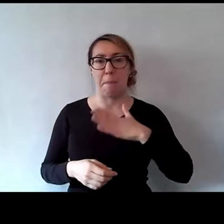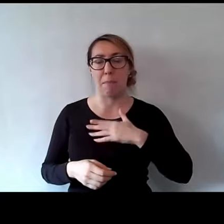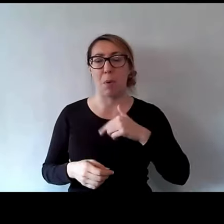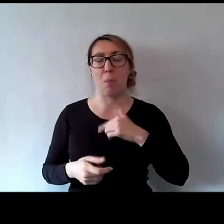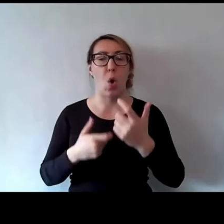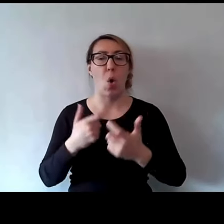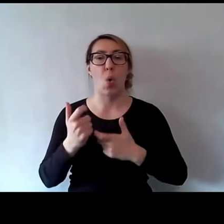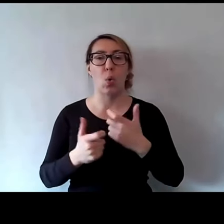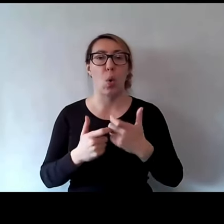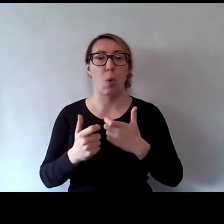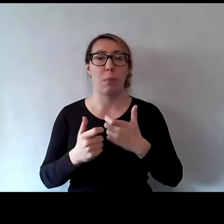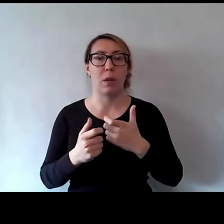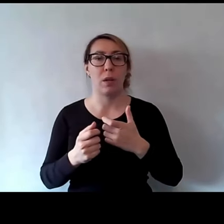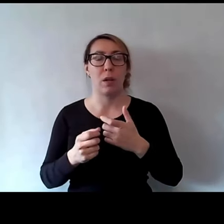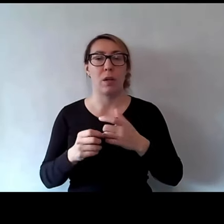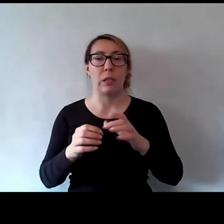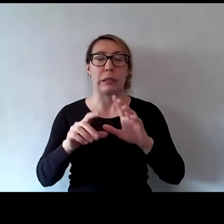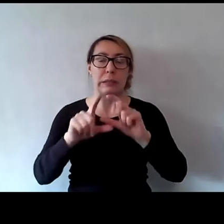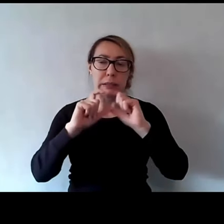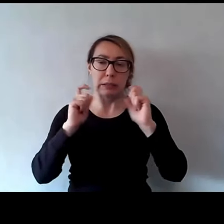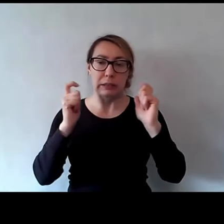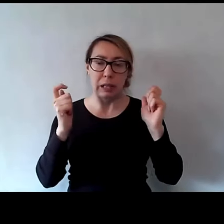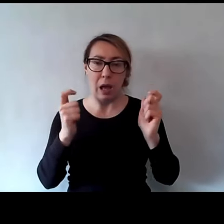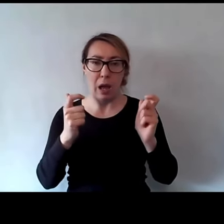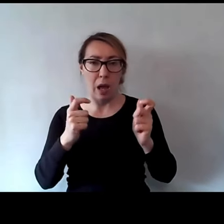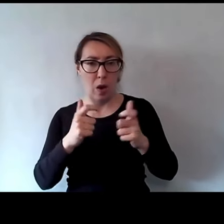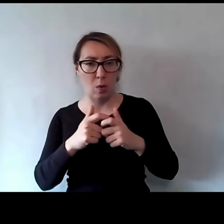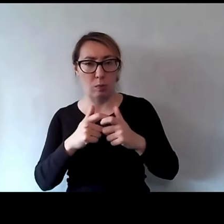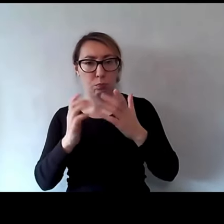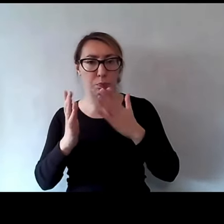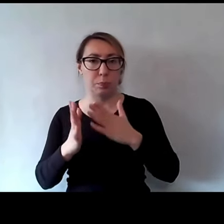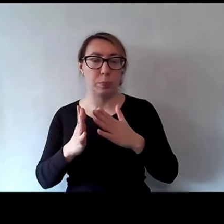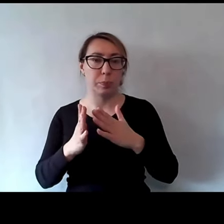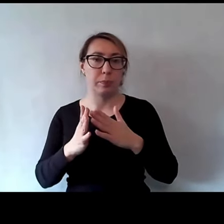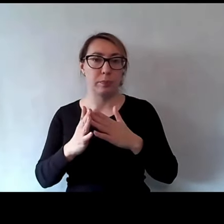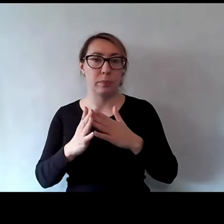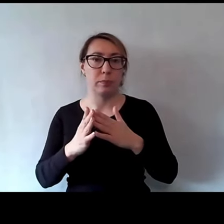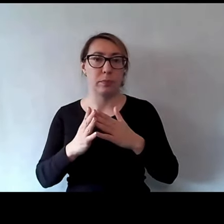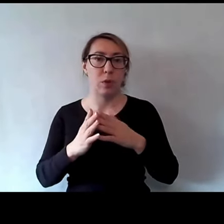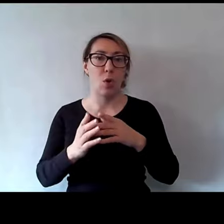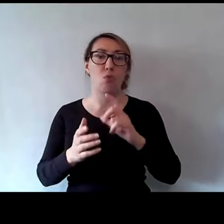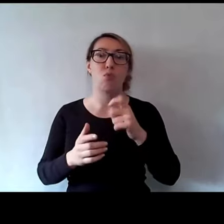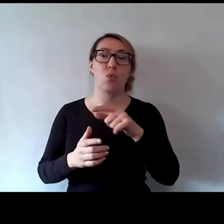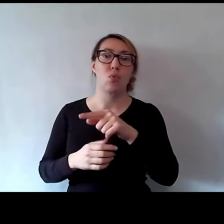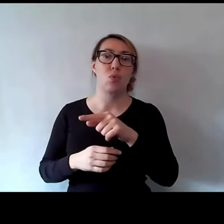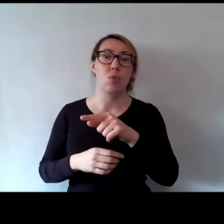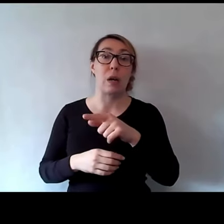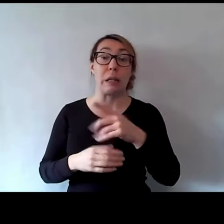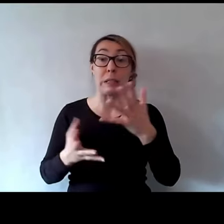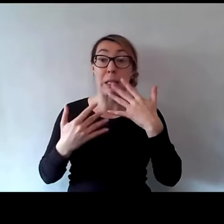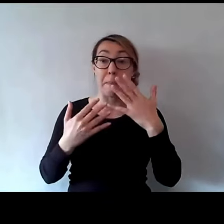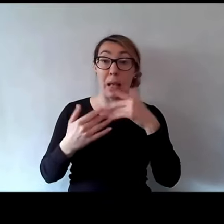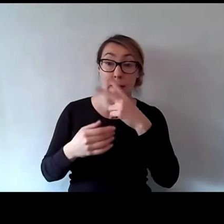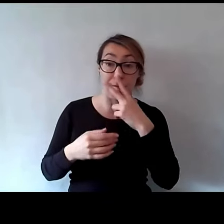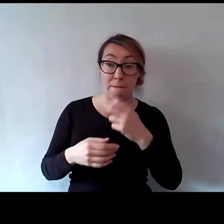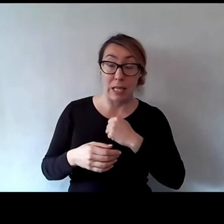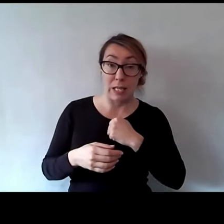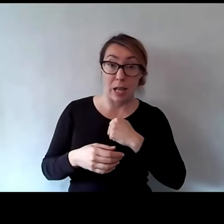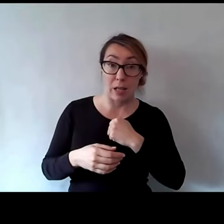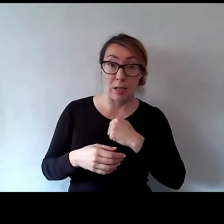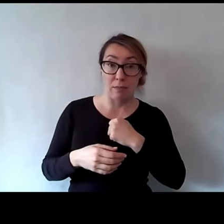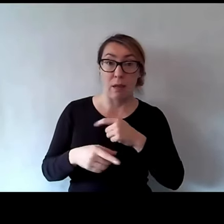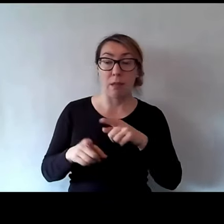zrobili po prostu komplet. To, co było uwidocznione w spacerze wirtualnym,